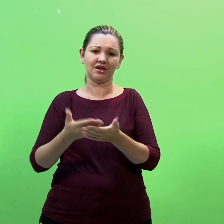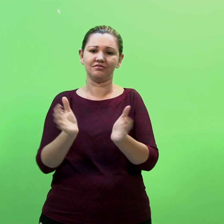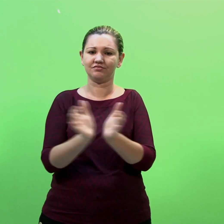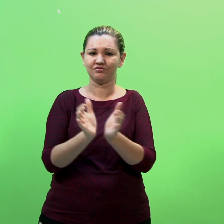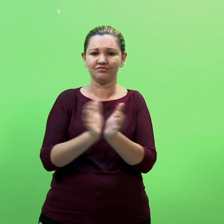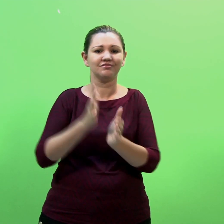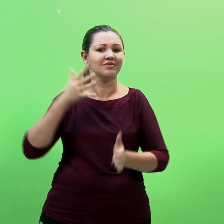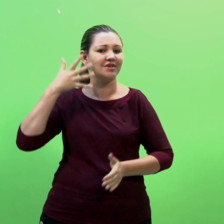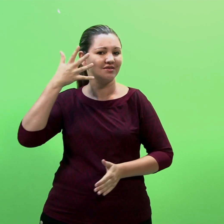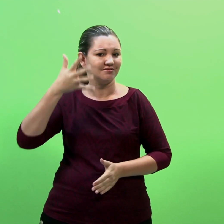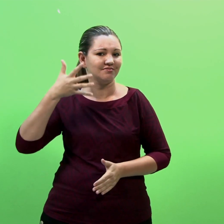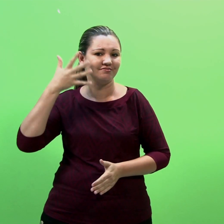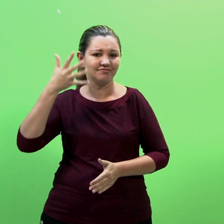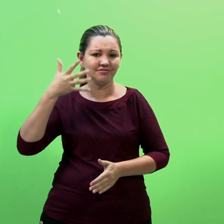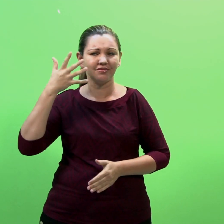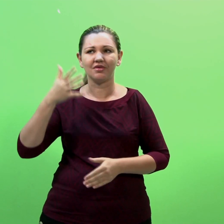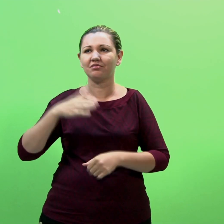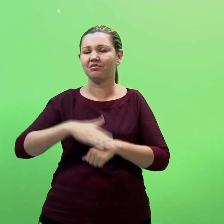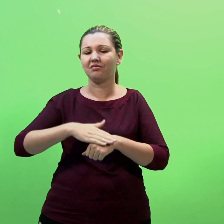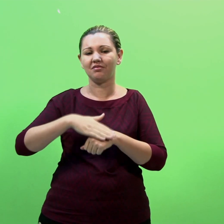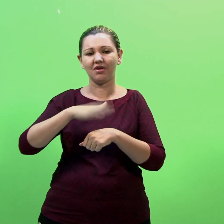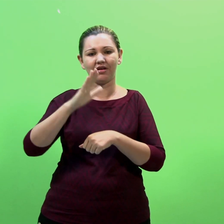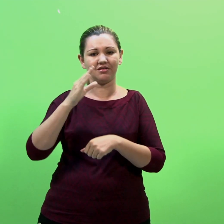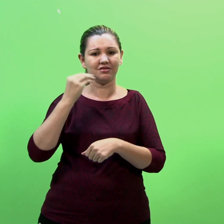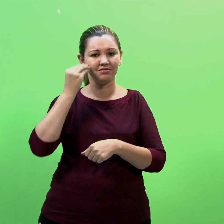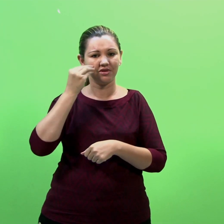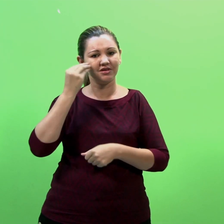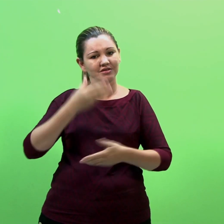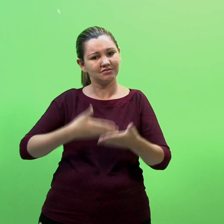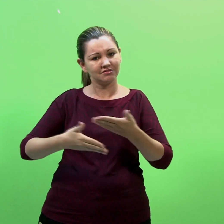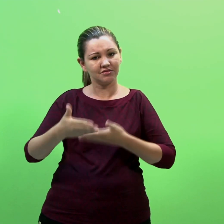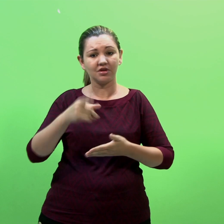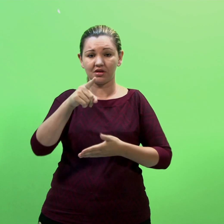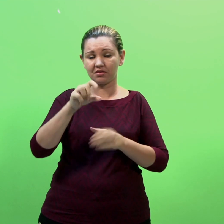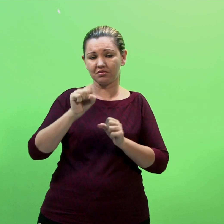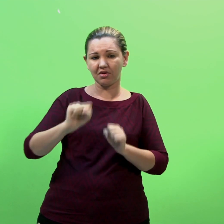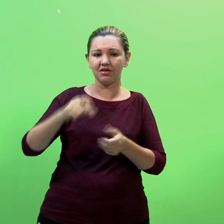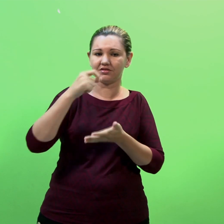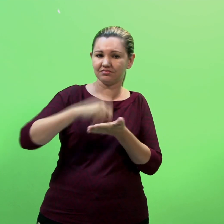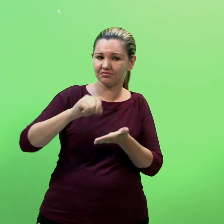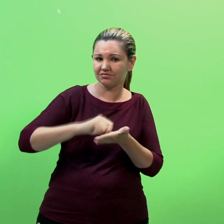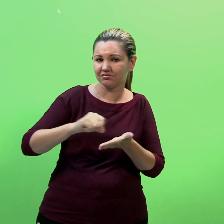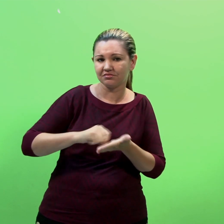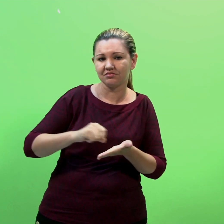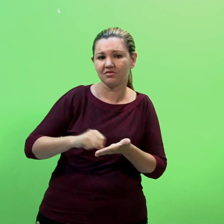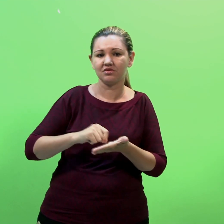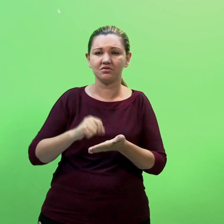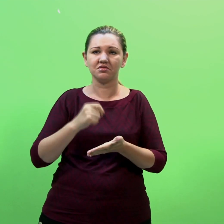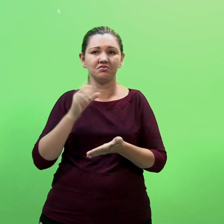comunitário em eventos. Por isso, estejam atentos e façam anotações sempre que considerarem necessário.